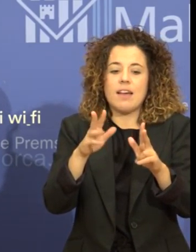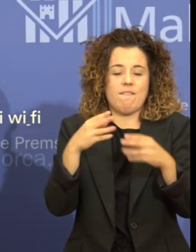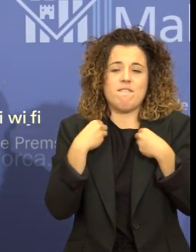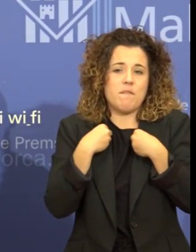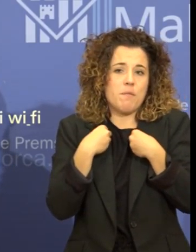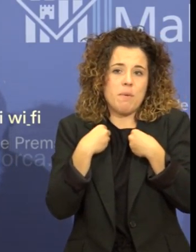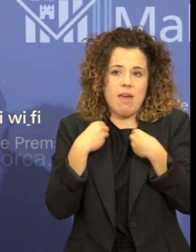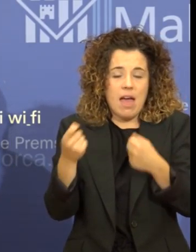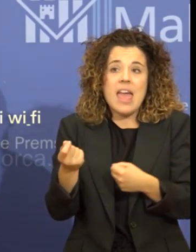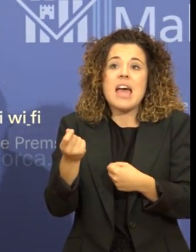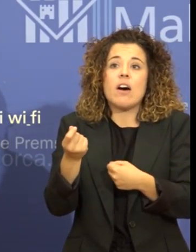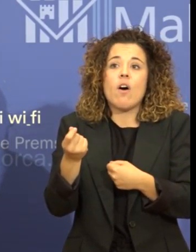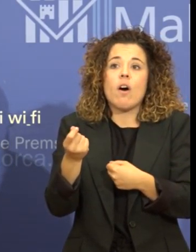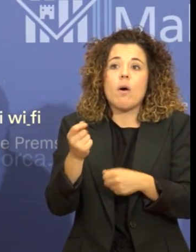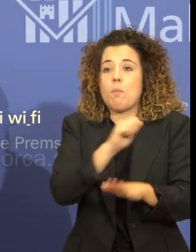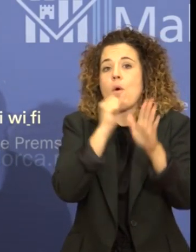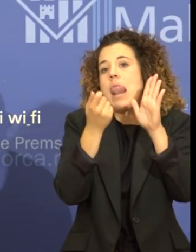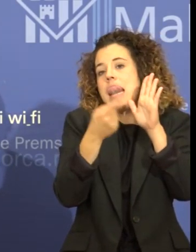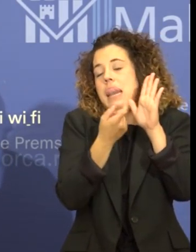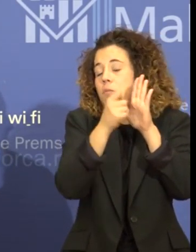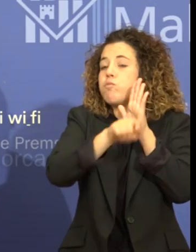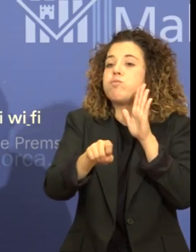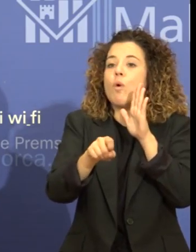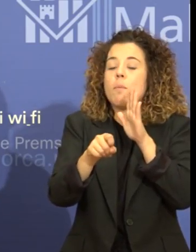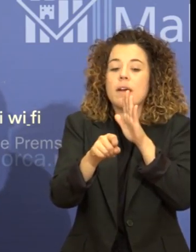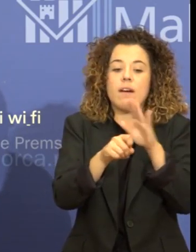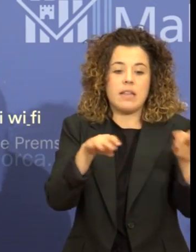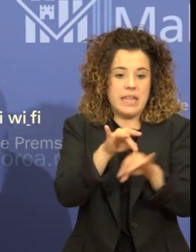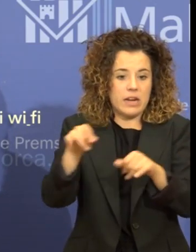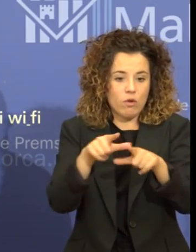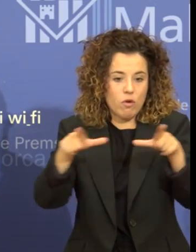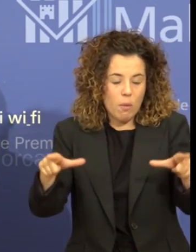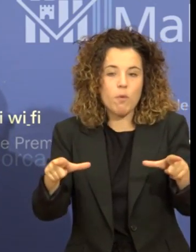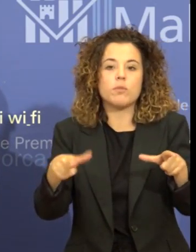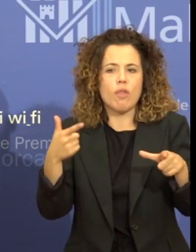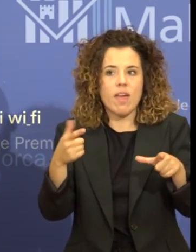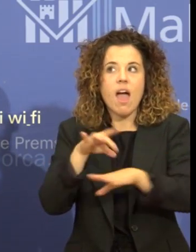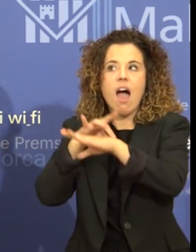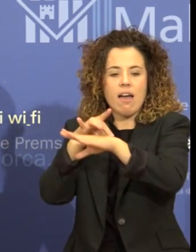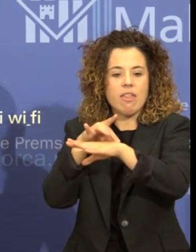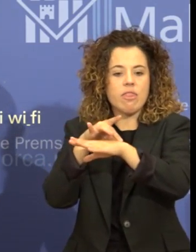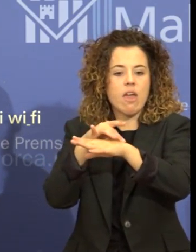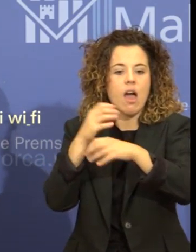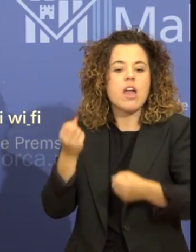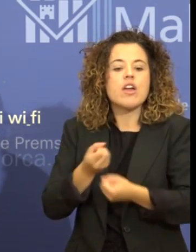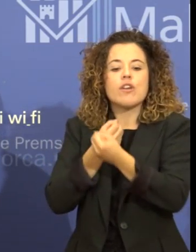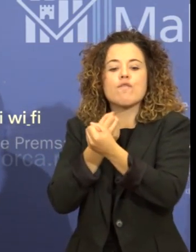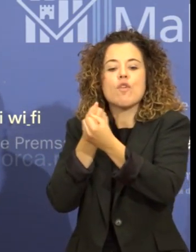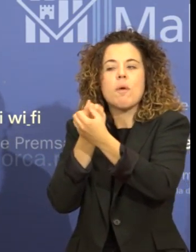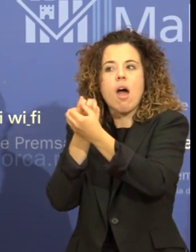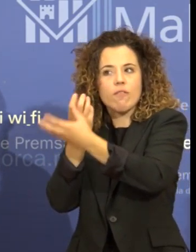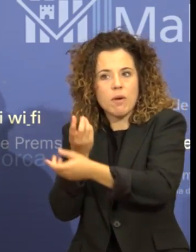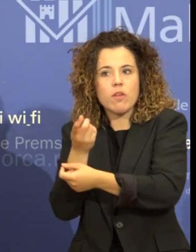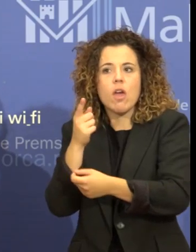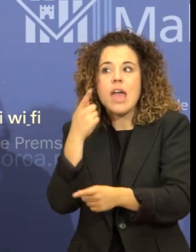hi hagi evidències d'inflaccions urbanístiques, s'apassarà l'informació a l'agència perquè s'inspeccioni